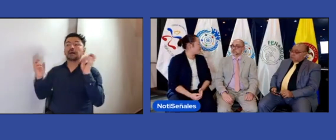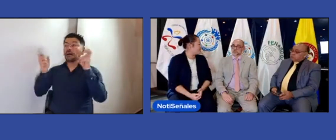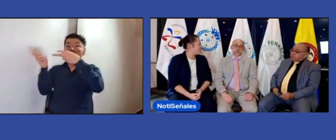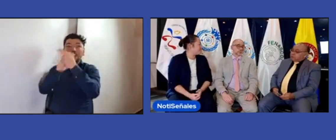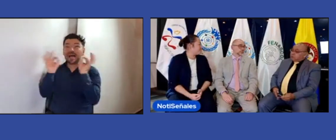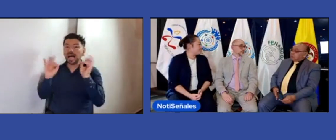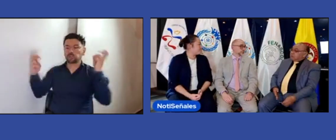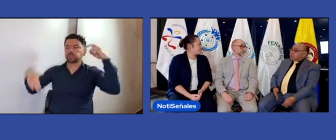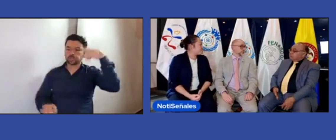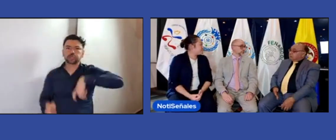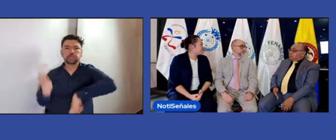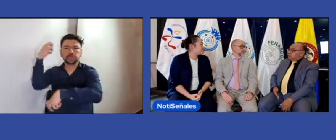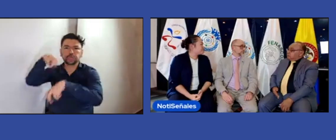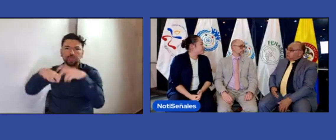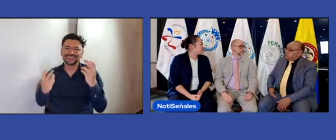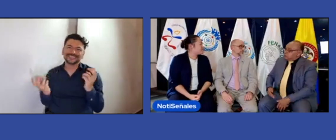también terminan perdiéndose.